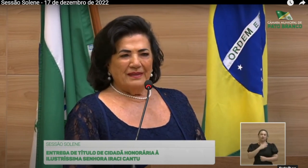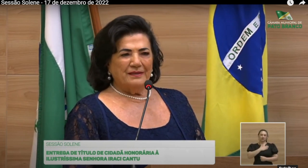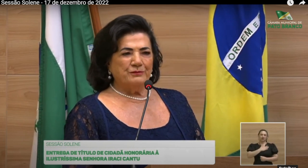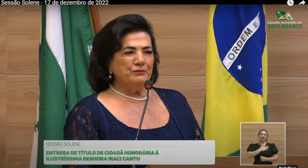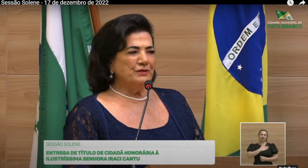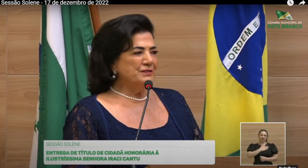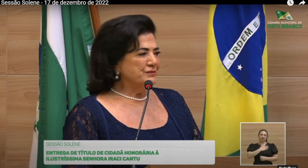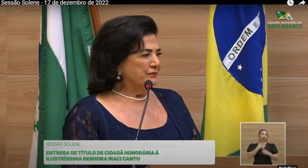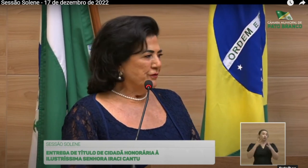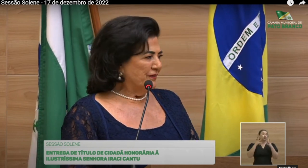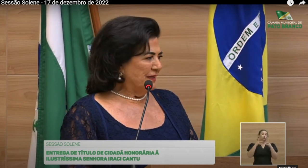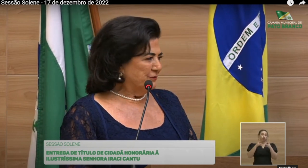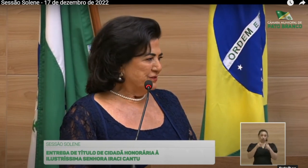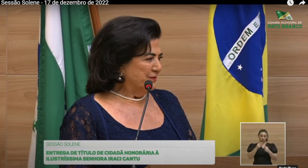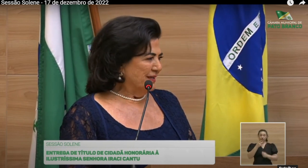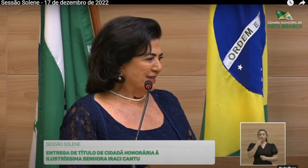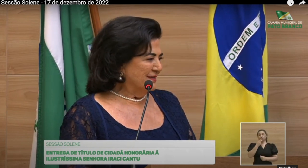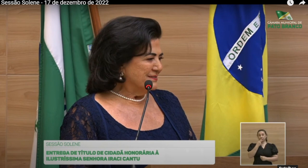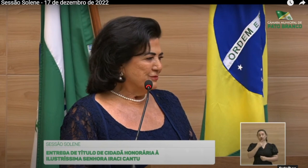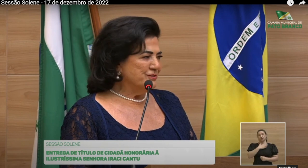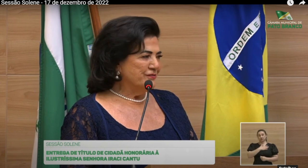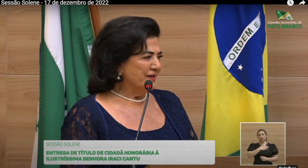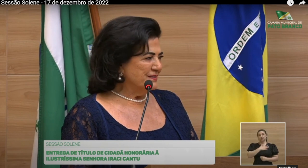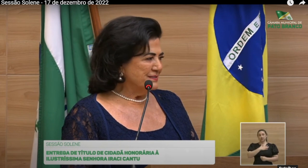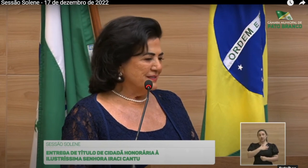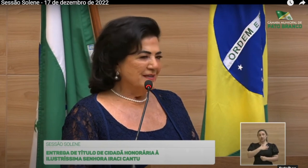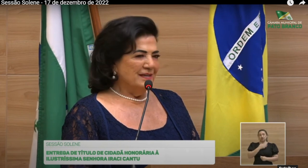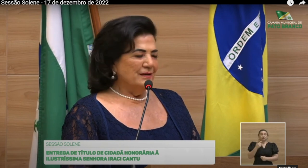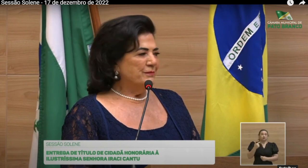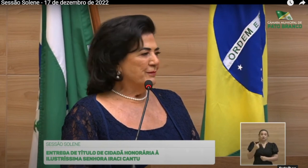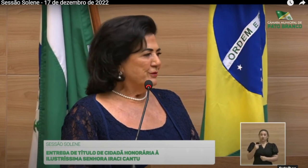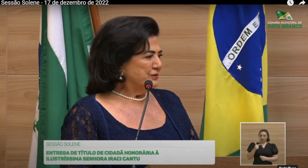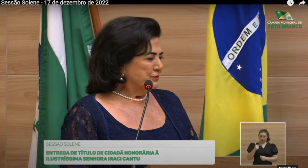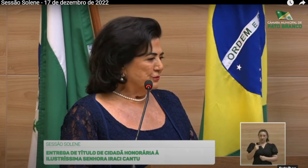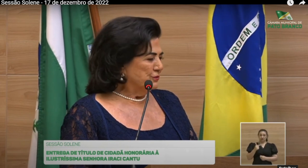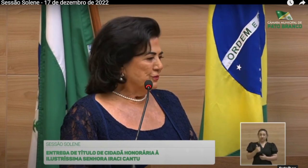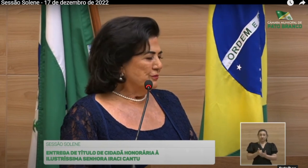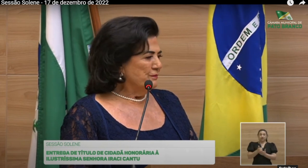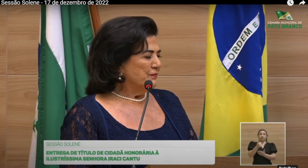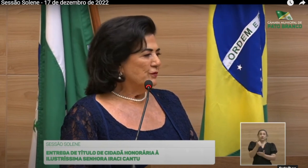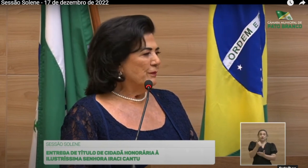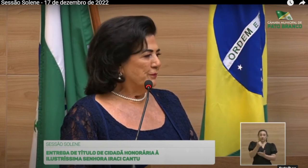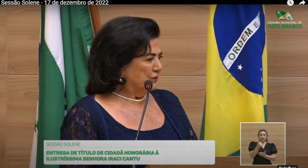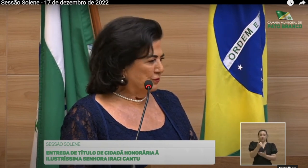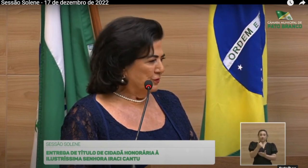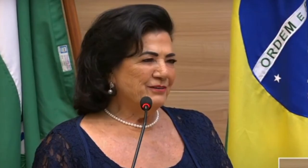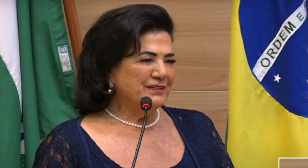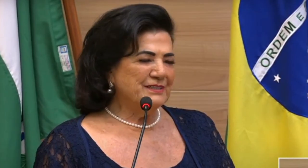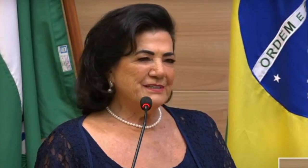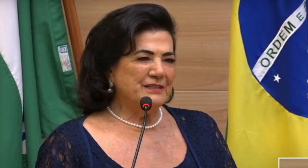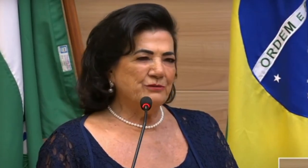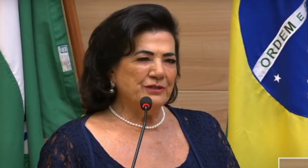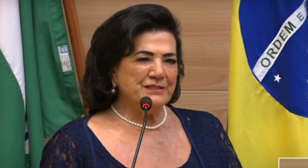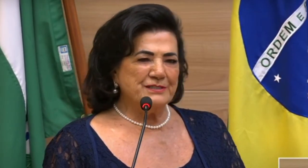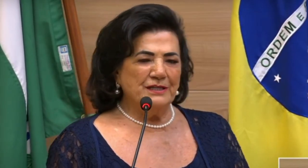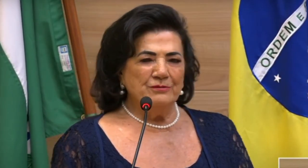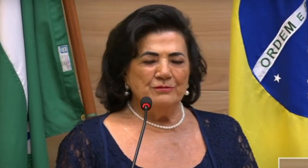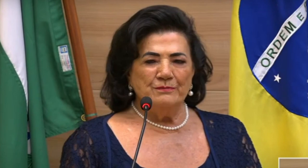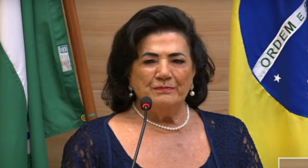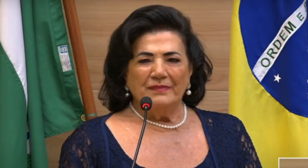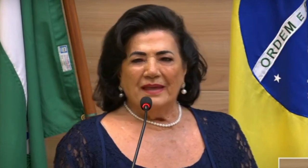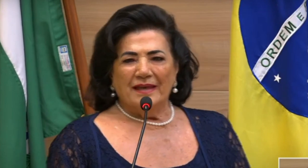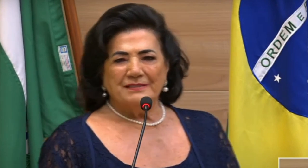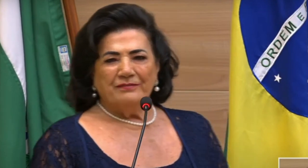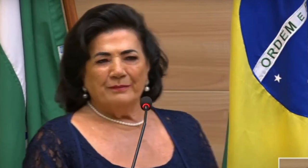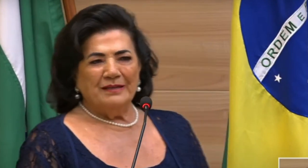de 1990. Foi com ele que iniciou uma pequena distribuidora de verduras que, ao longo dos anos, com o trabalho dos